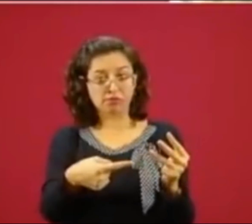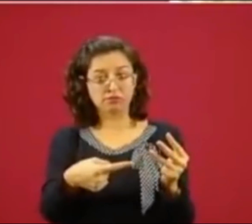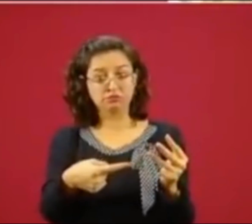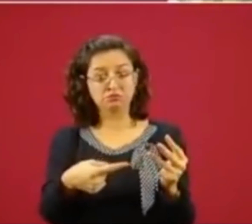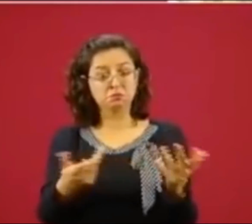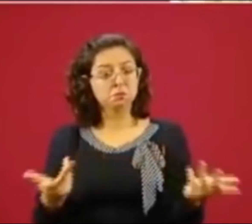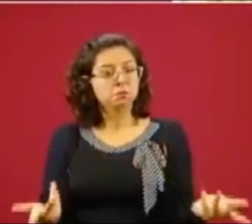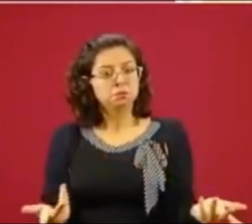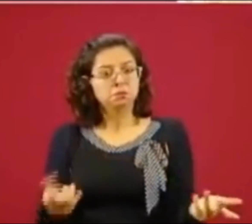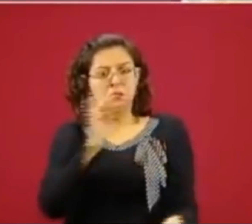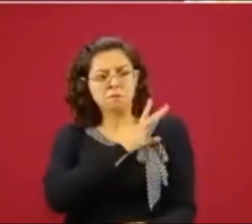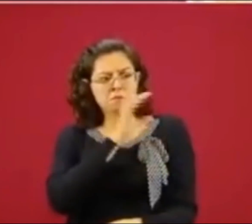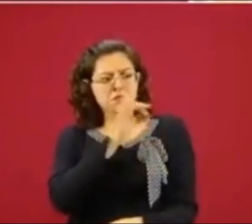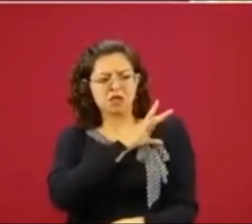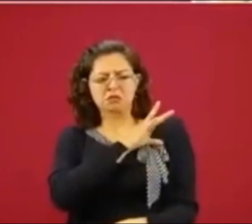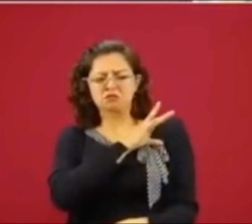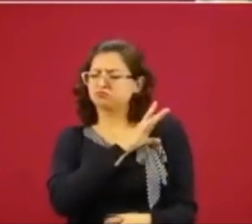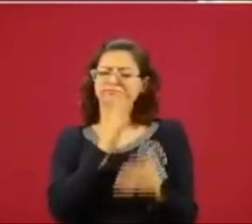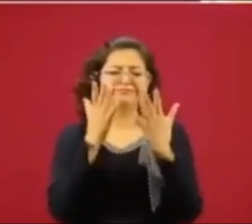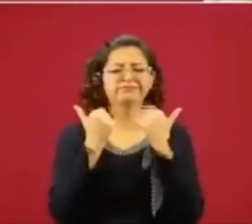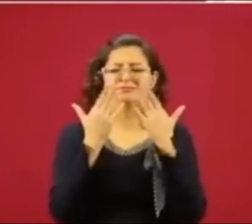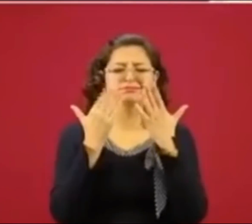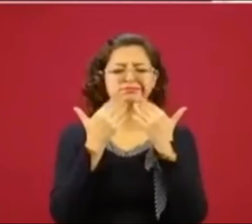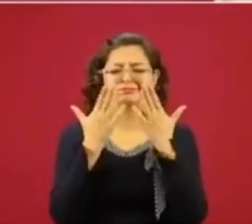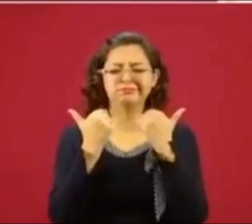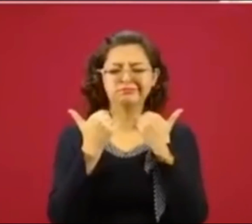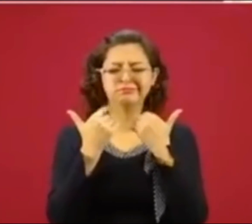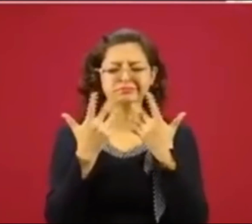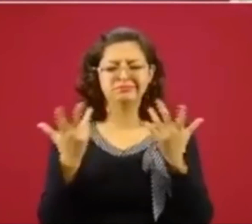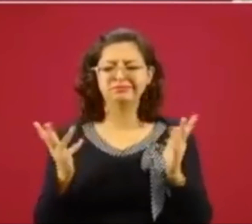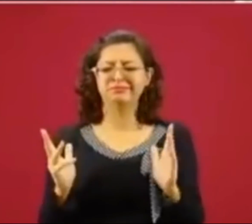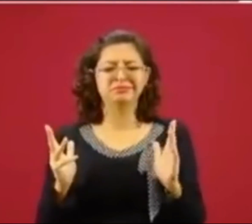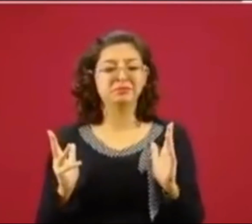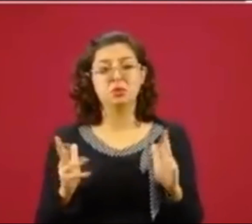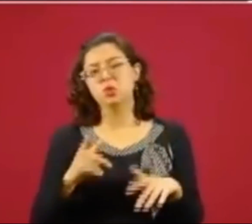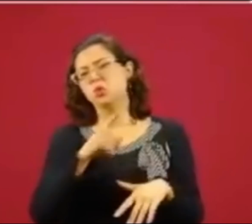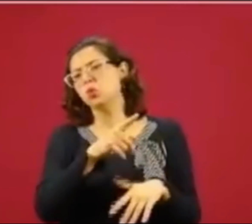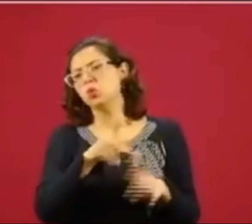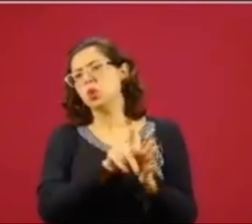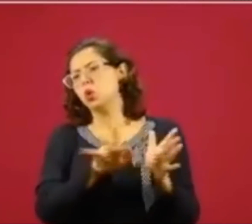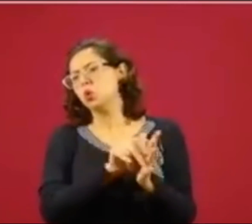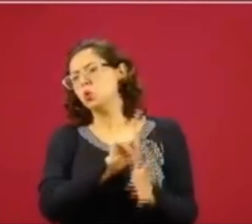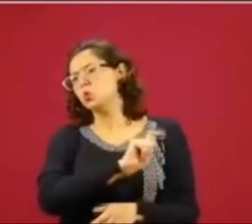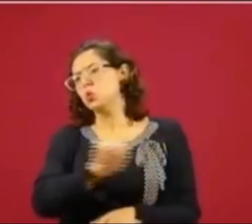pues no hay nada que temer aunque se trate del New York Times